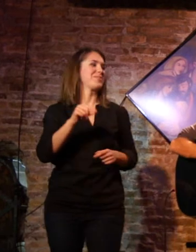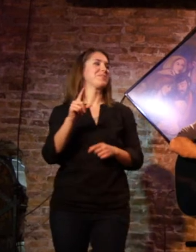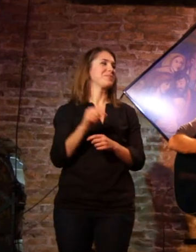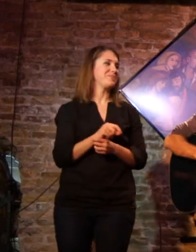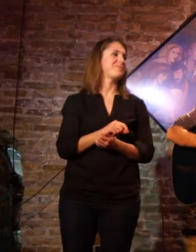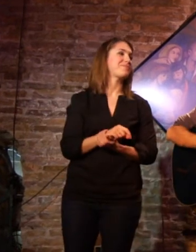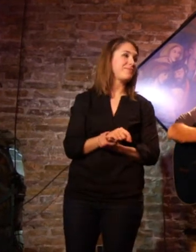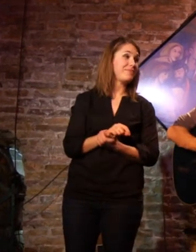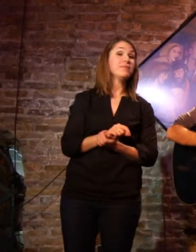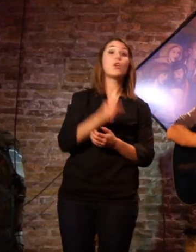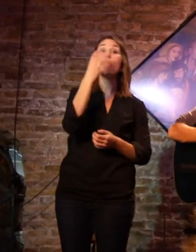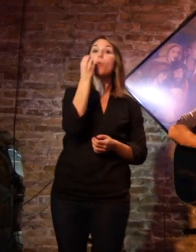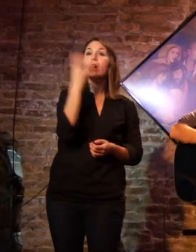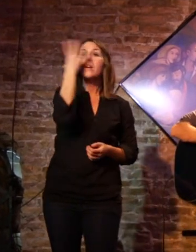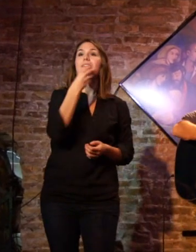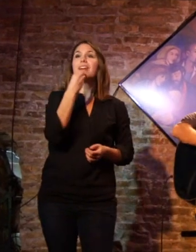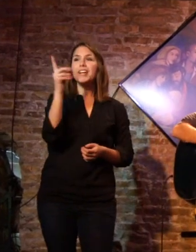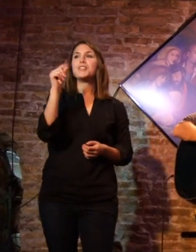Bueno, y barato.